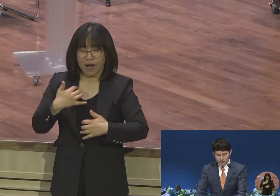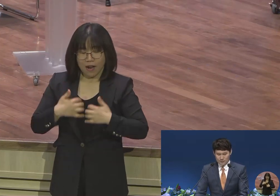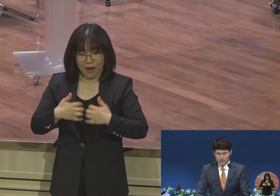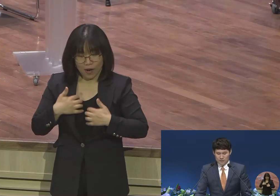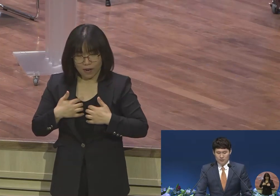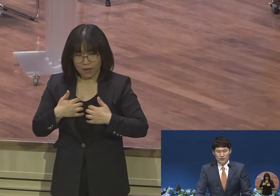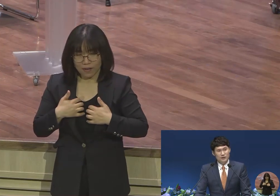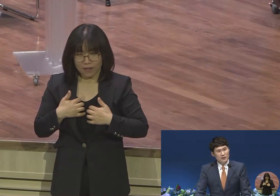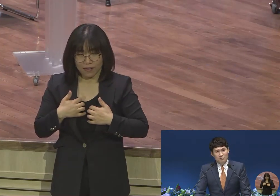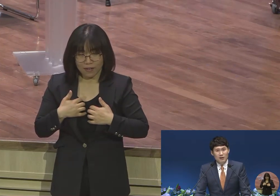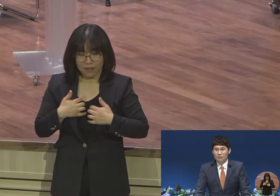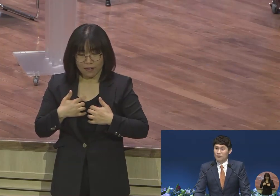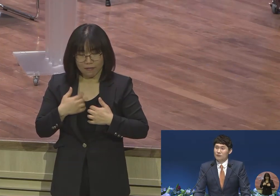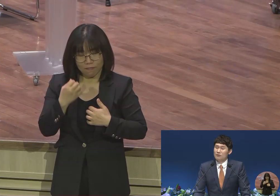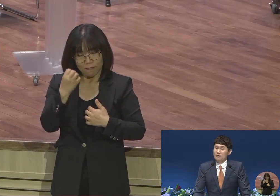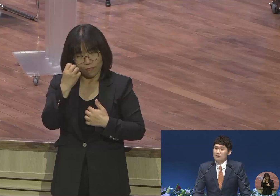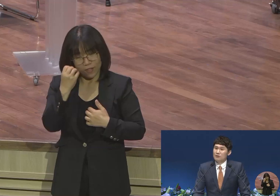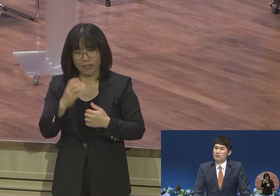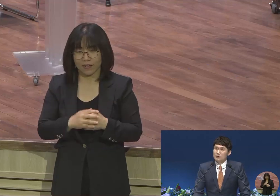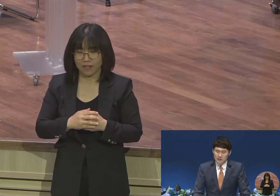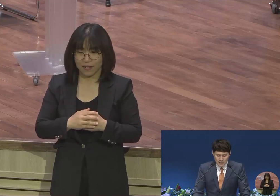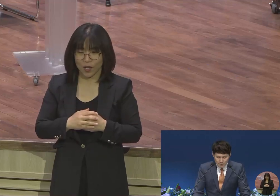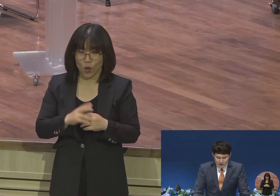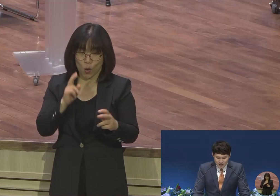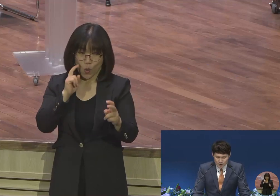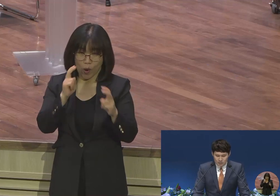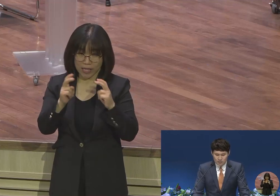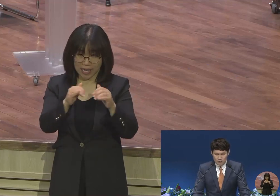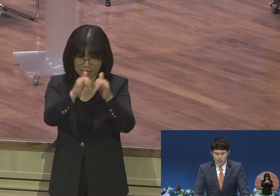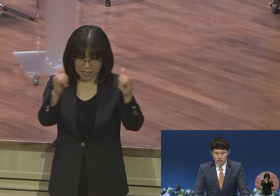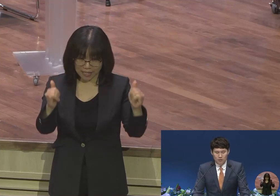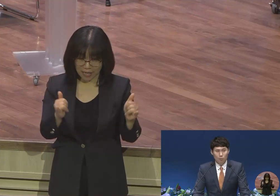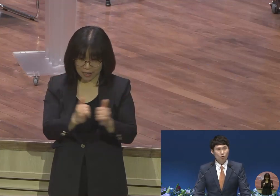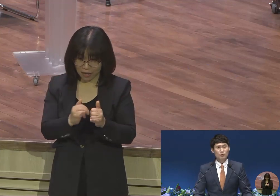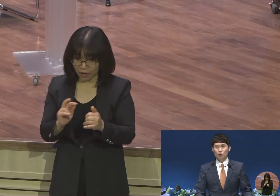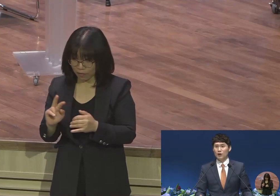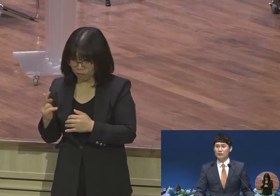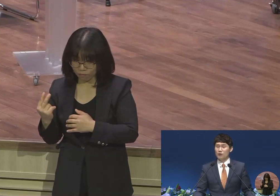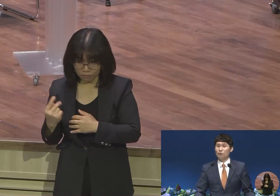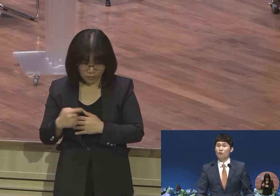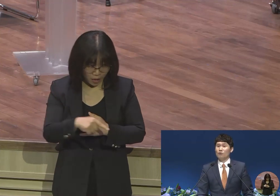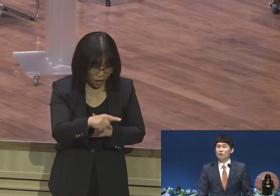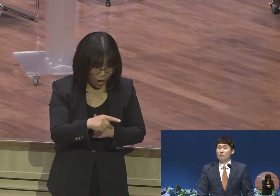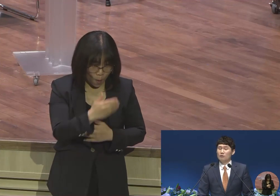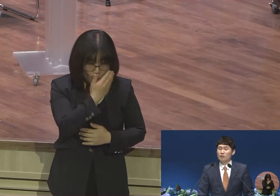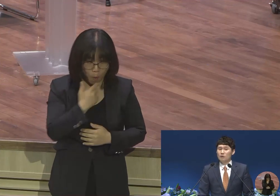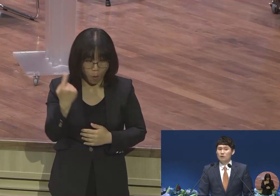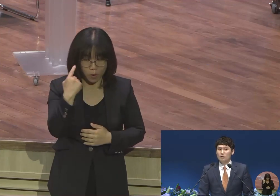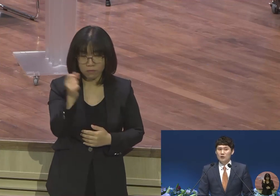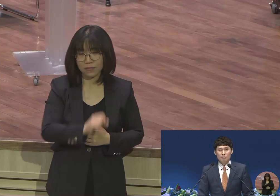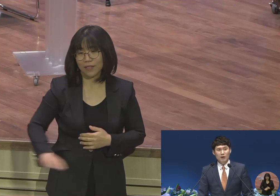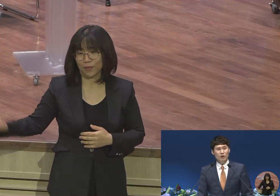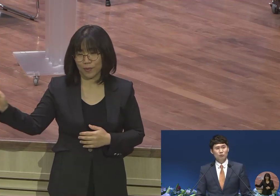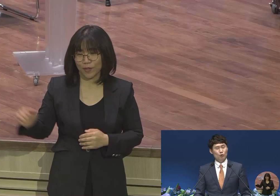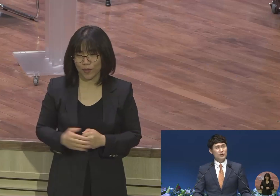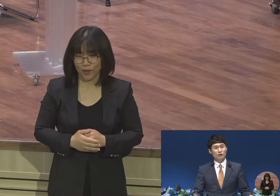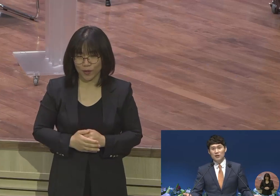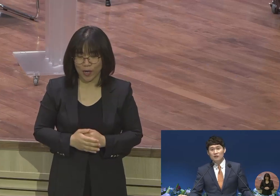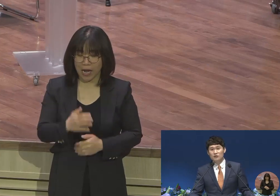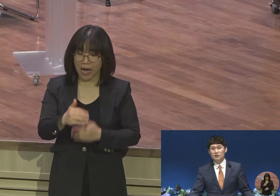현장에만 가면 세상에만 나가면 복음은 온데간데 없고 인만우일은 도대체 어디 있는지